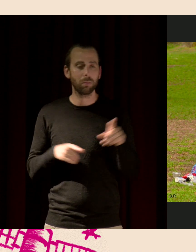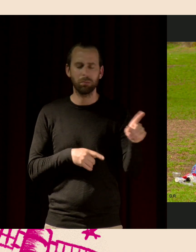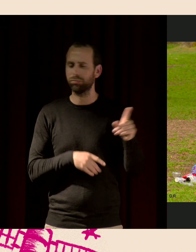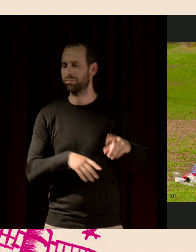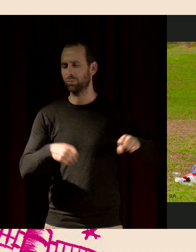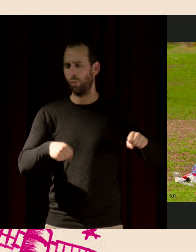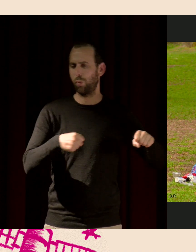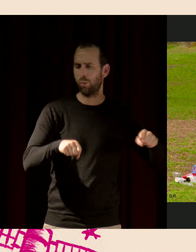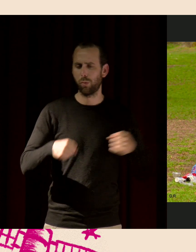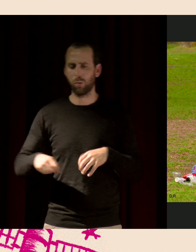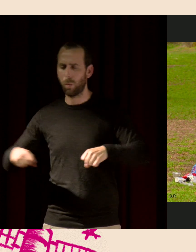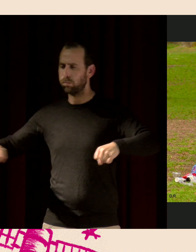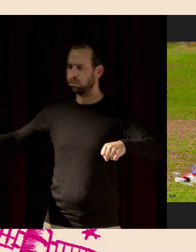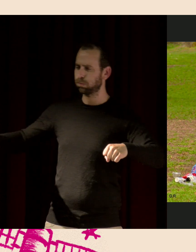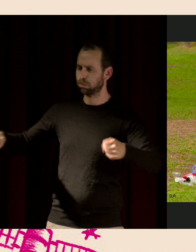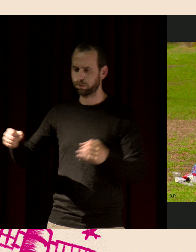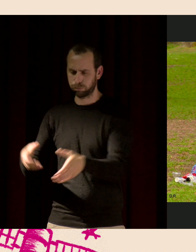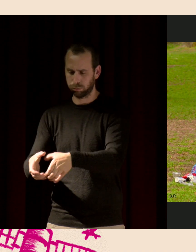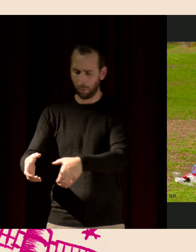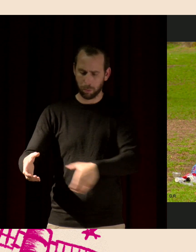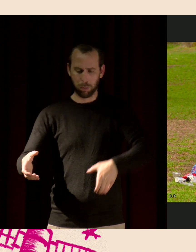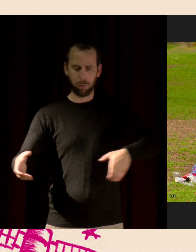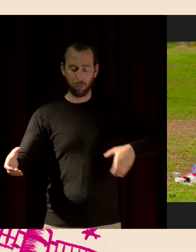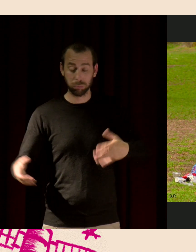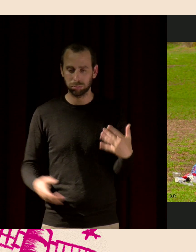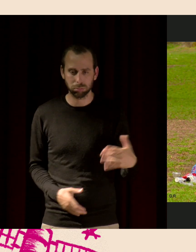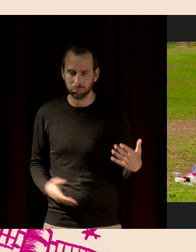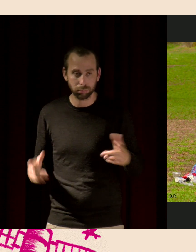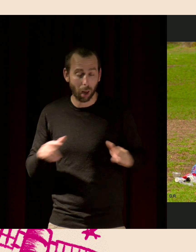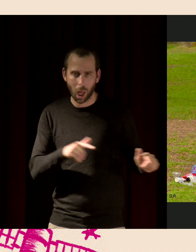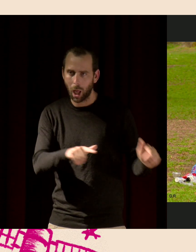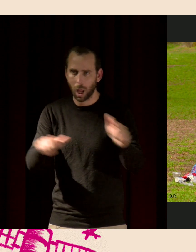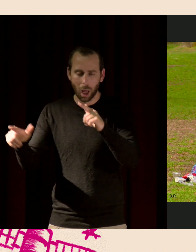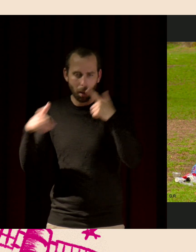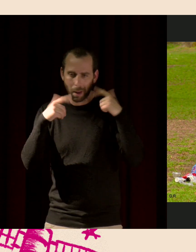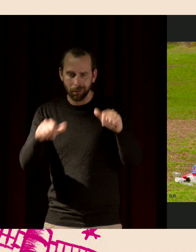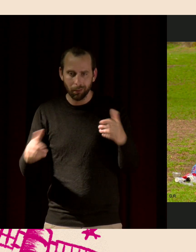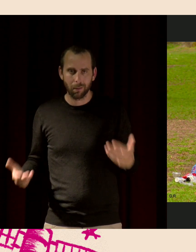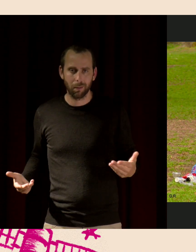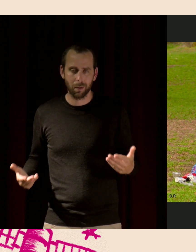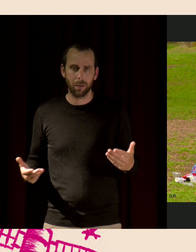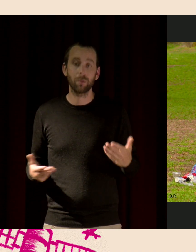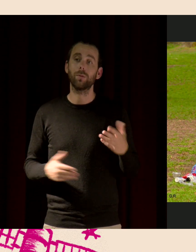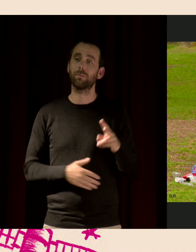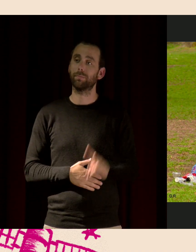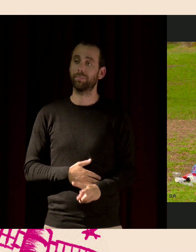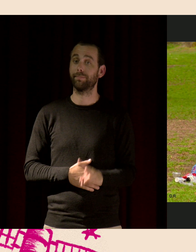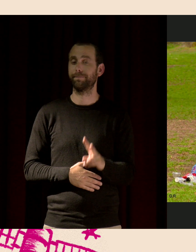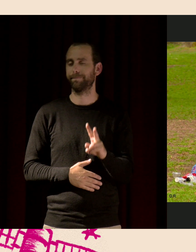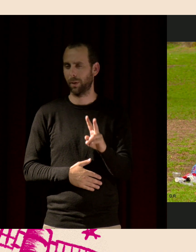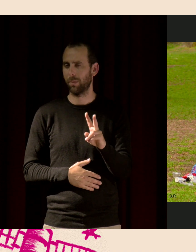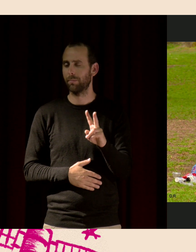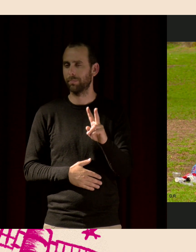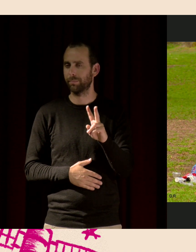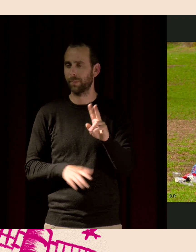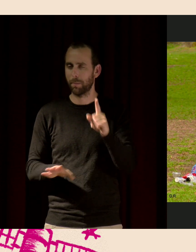grosse moto tunée, voiture tunée, etc. Et en fait, il faut bien comprendre que les sons que l'on